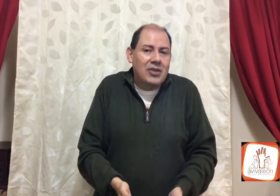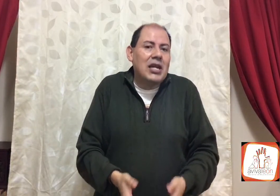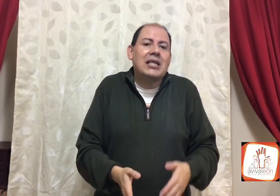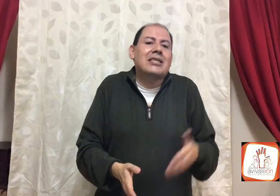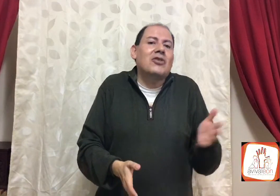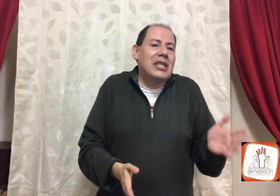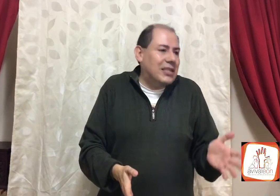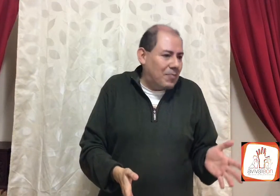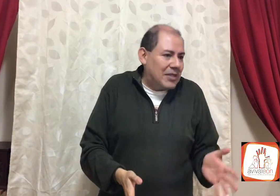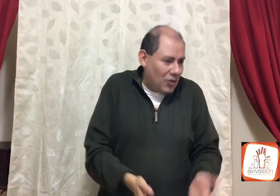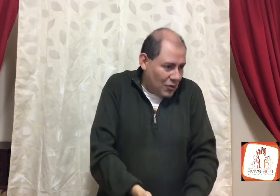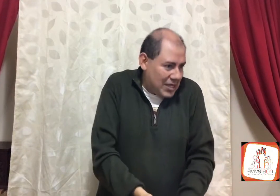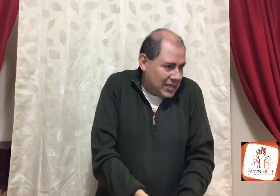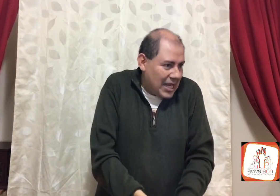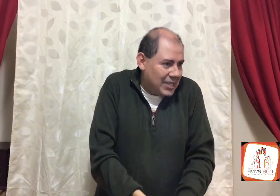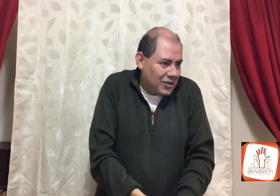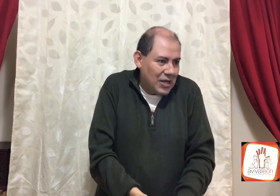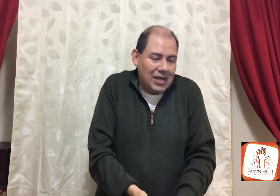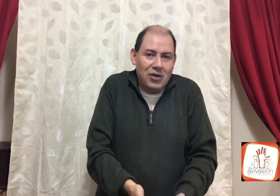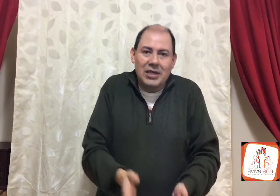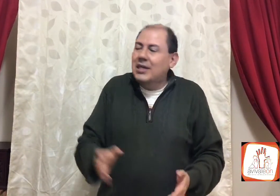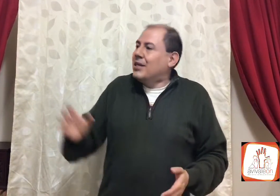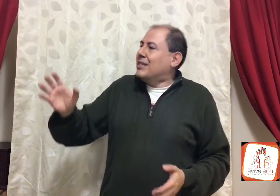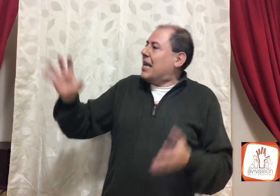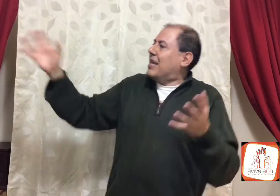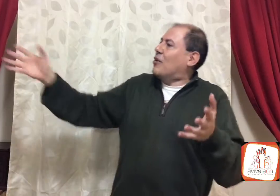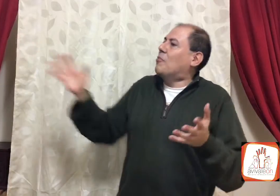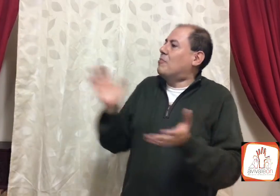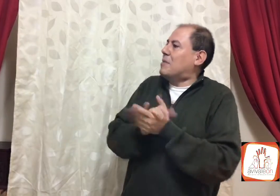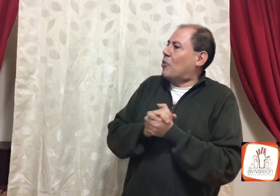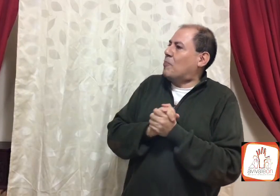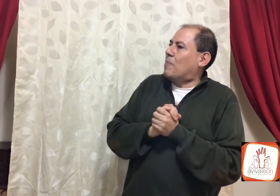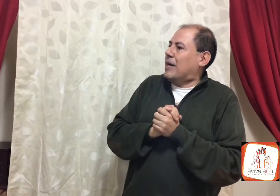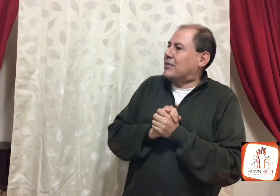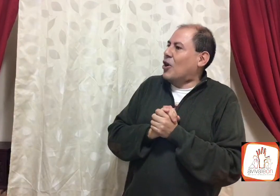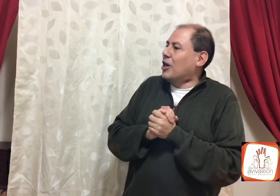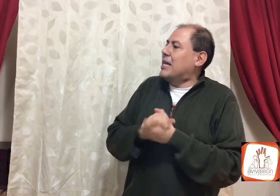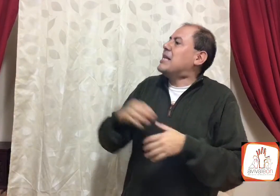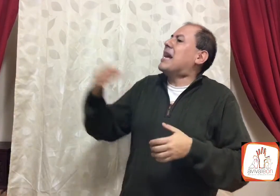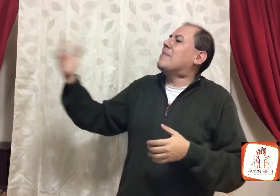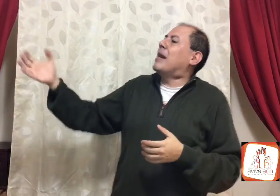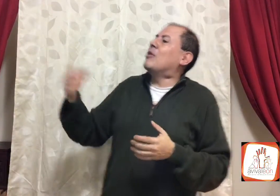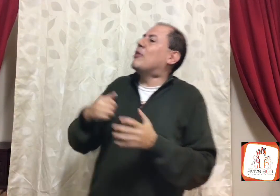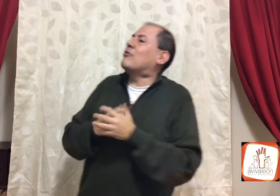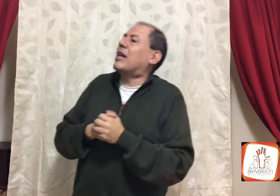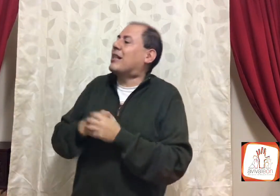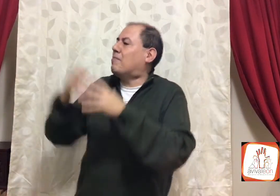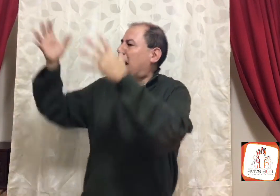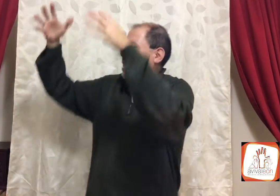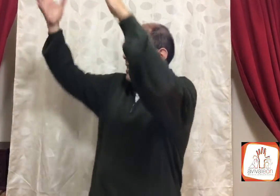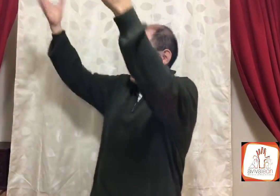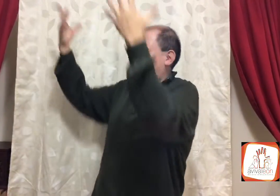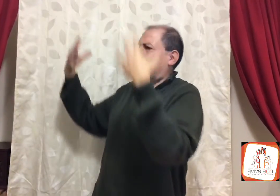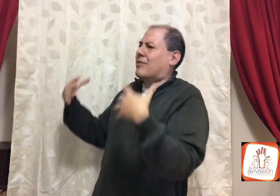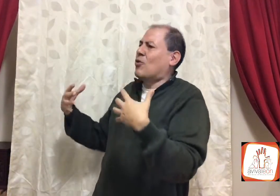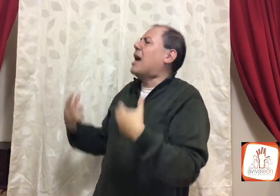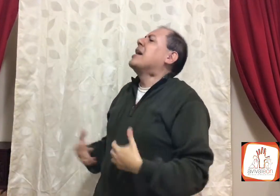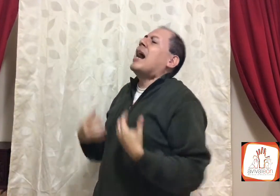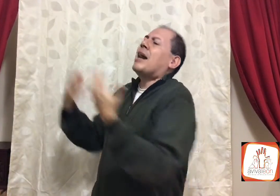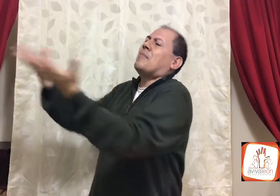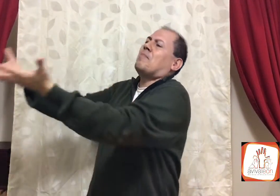y no digan, es que son ideas del pastor, no, aquí está la historia, ¿no? Ya tengo mi propio pastor, y además lo voy a usar de padre, de cobertura, ah, mi